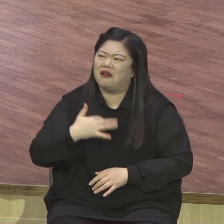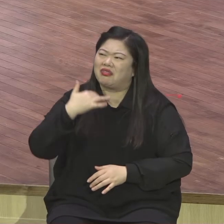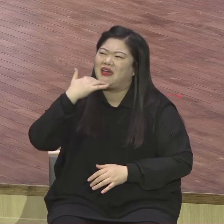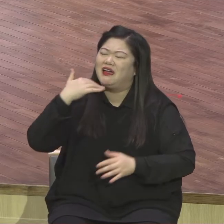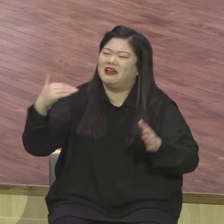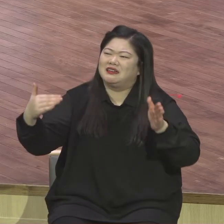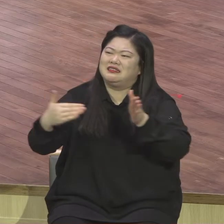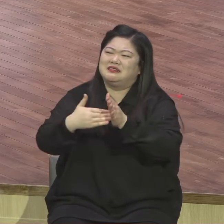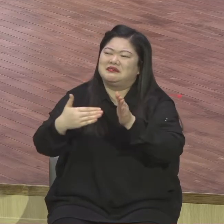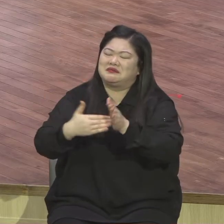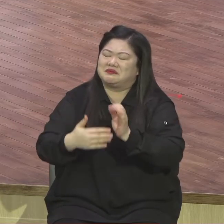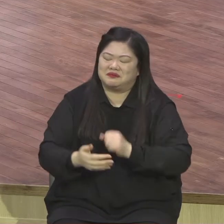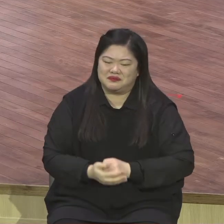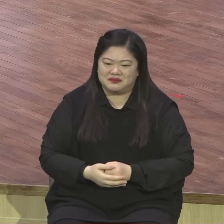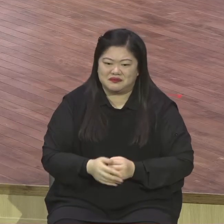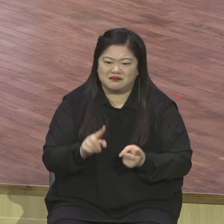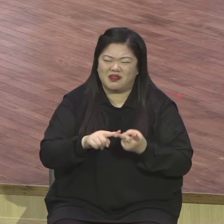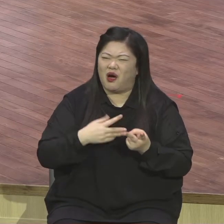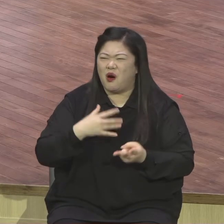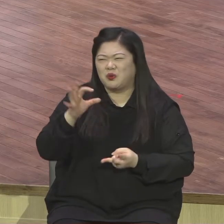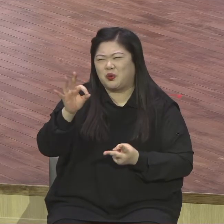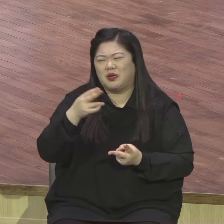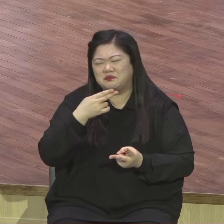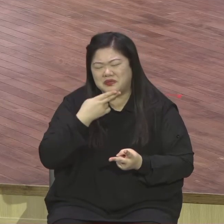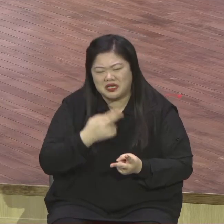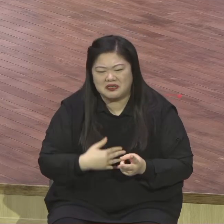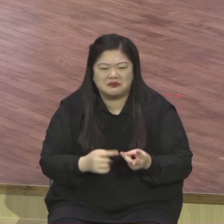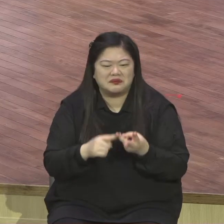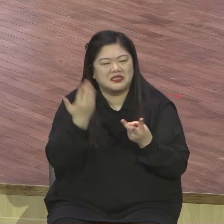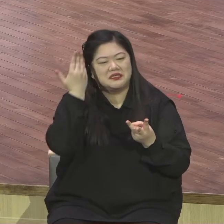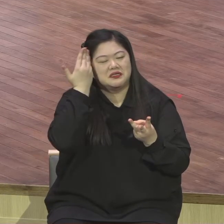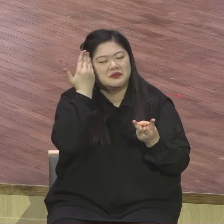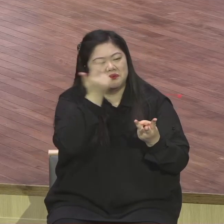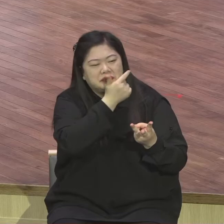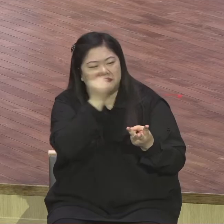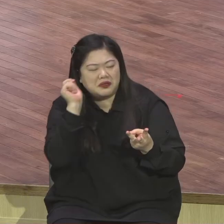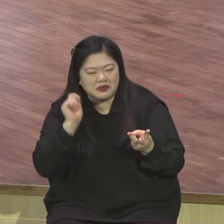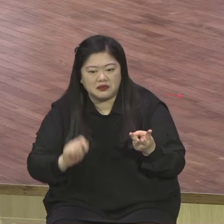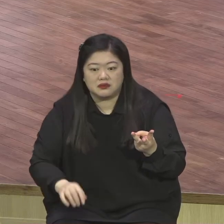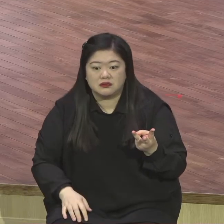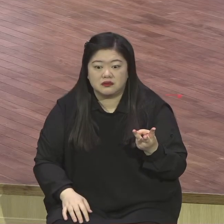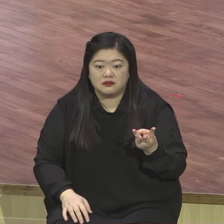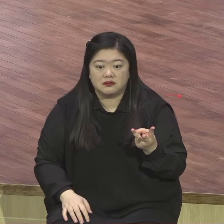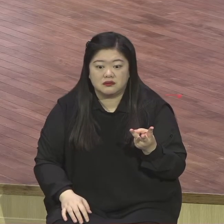돈이 없었어 난 몸이 약했어 난 아는 게 없었어 짱구 사단 속삭임에 다 쏘아가지고